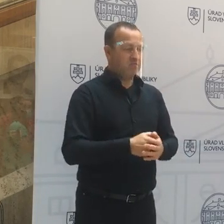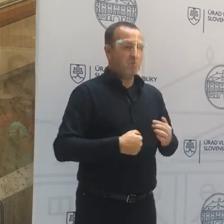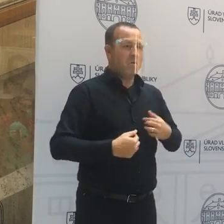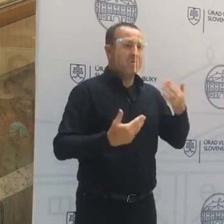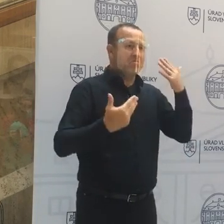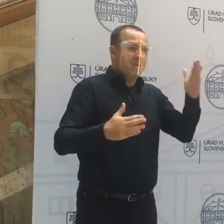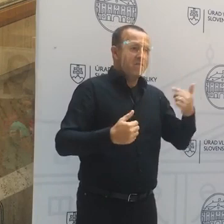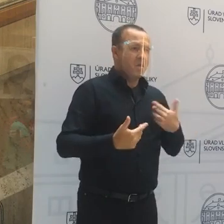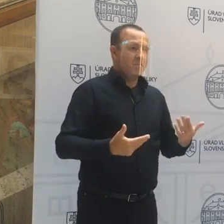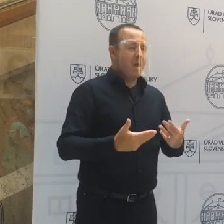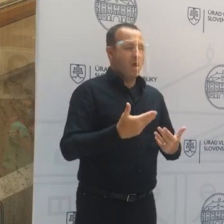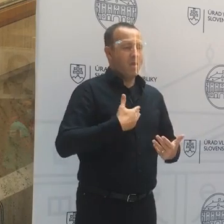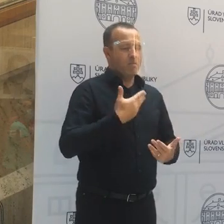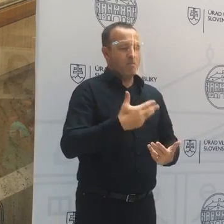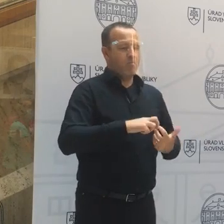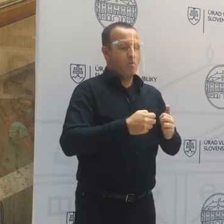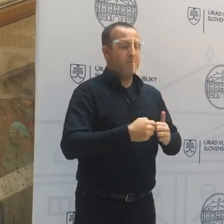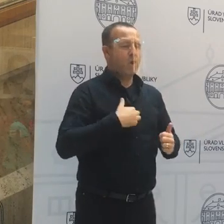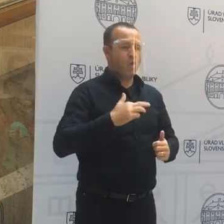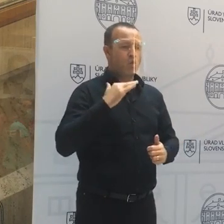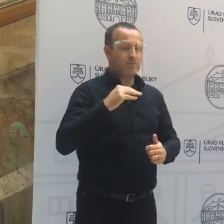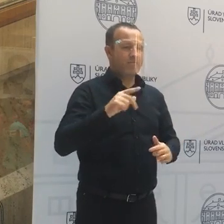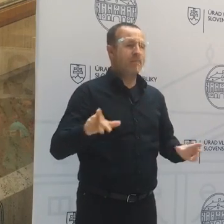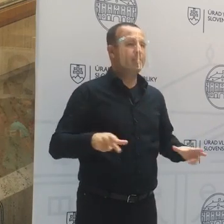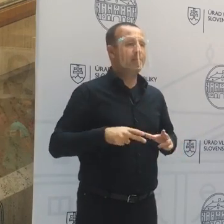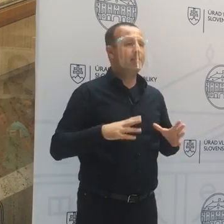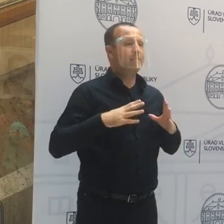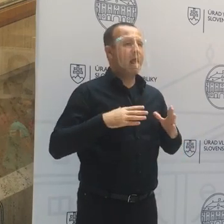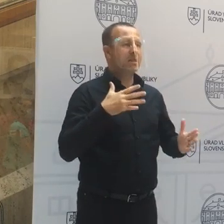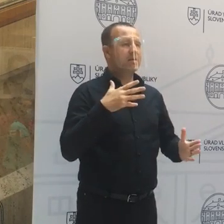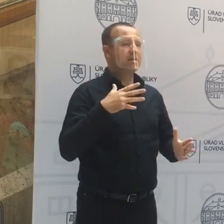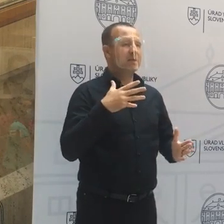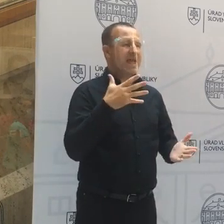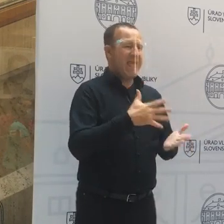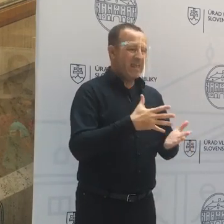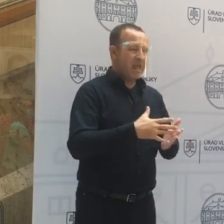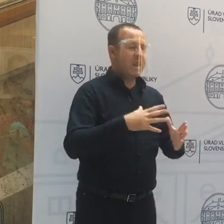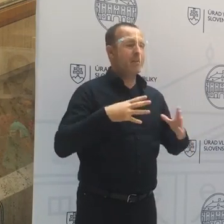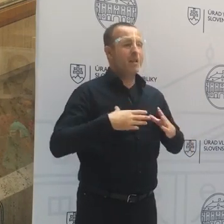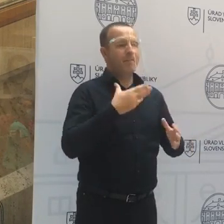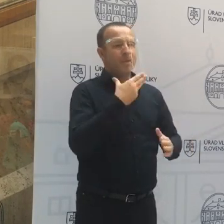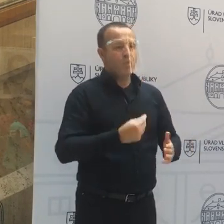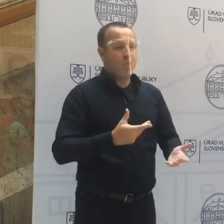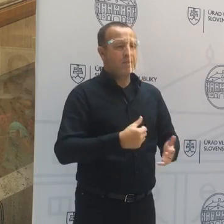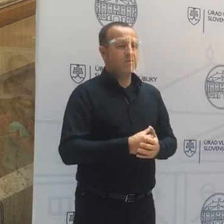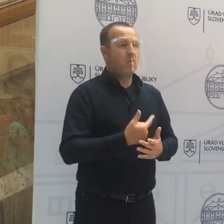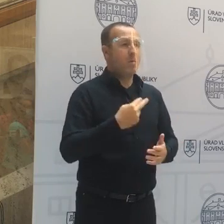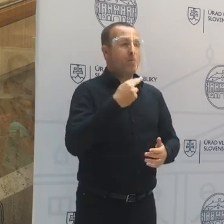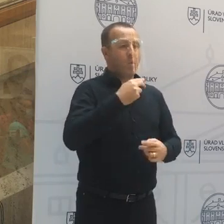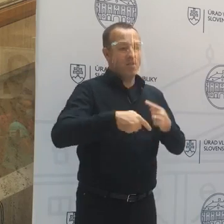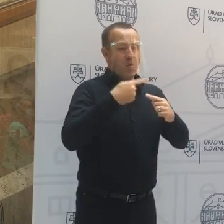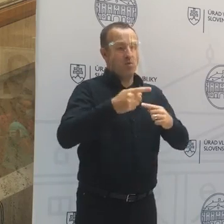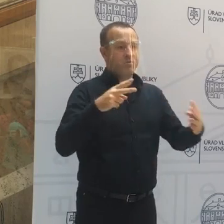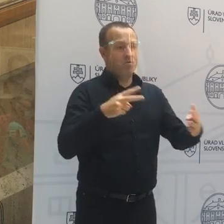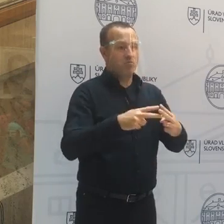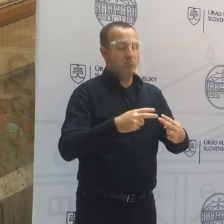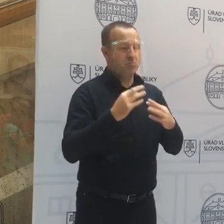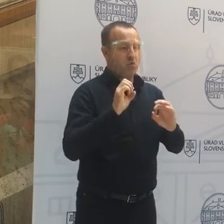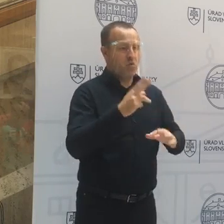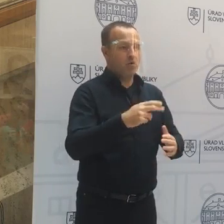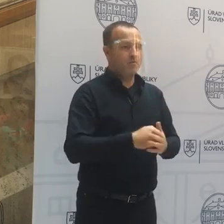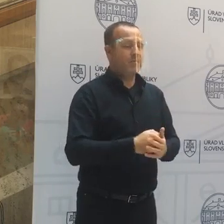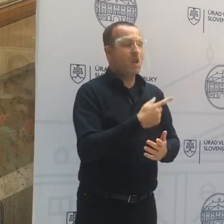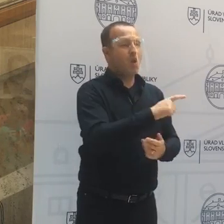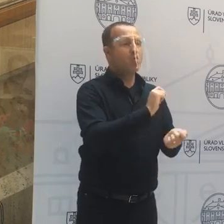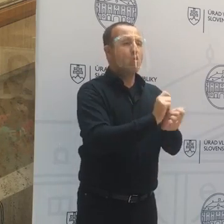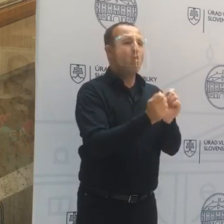problém. Ja sa rozprávam aj s pánom Mikulcom, aj s pánom premiérom priebežne v priebehu celého týždňa. Čiže ak má byť pondelov, nech sa páči. Aká je dohoda v klube Smerodina,